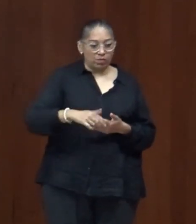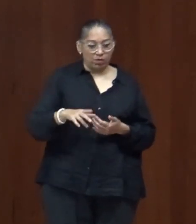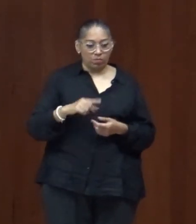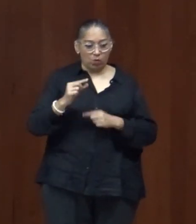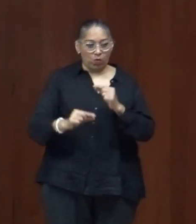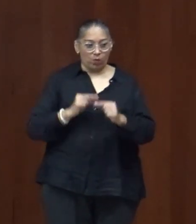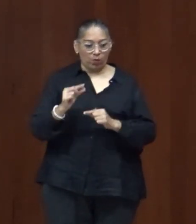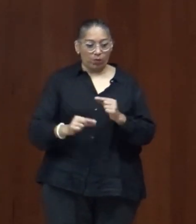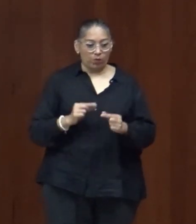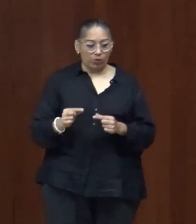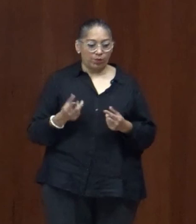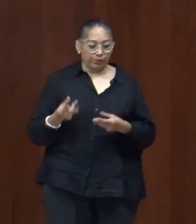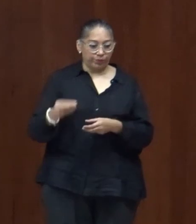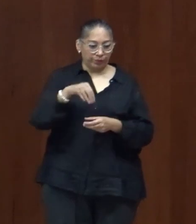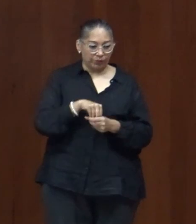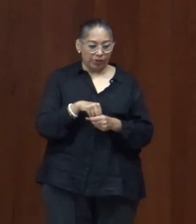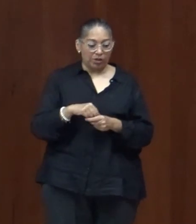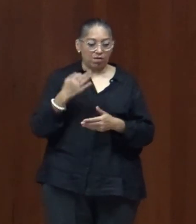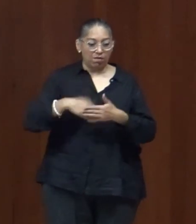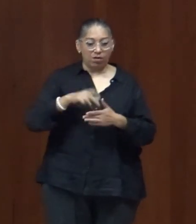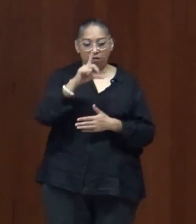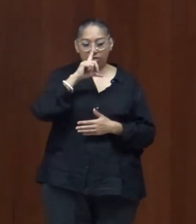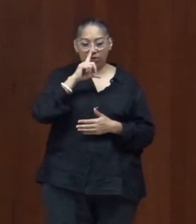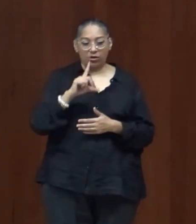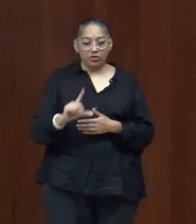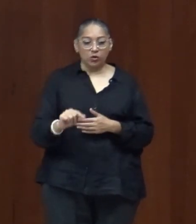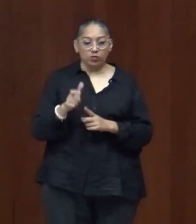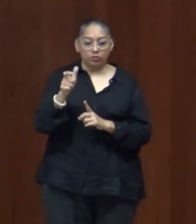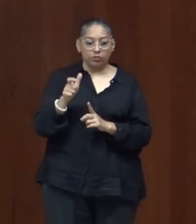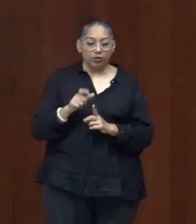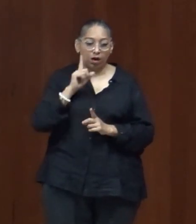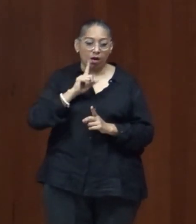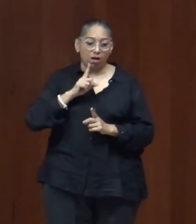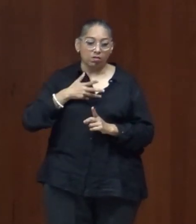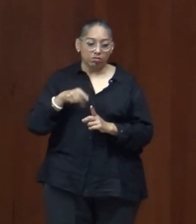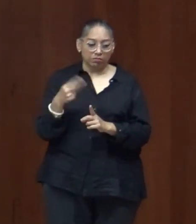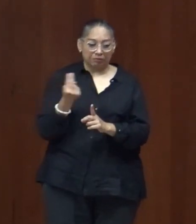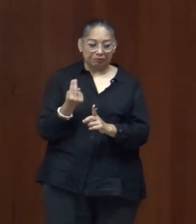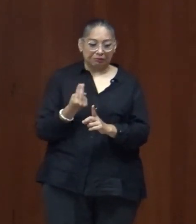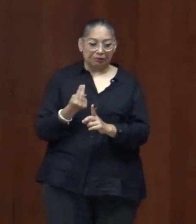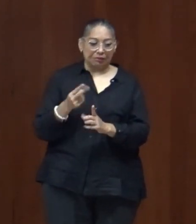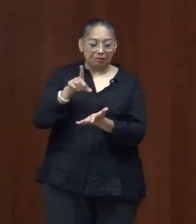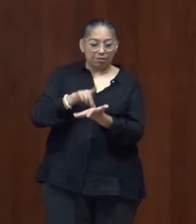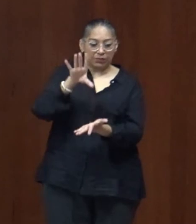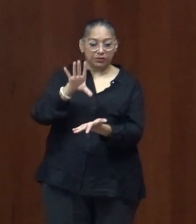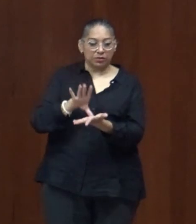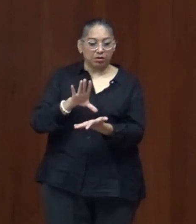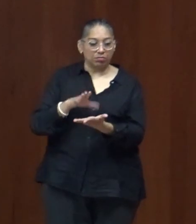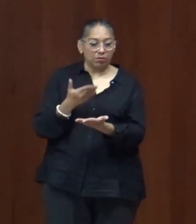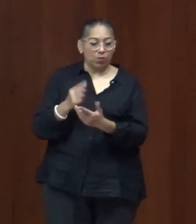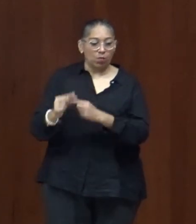estamos incluyendo no estamos partiendo las necesidades para el diseño urbano y tenemos por ejemplo el programa